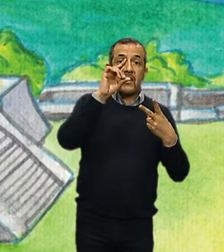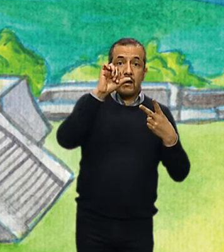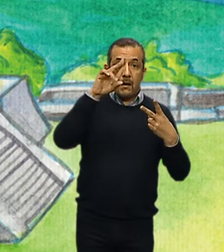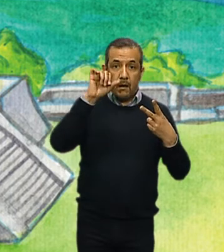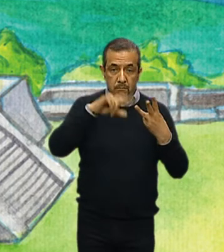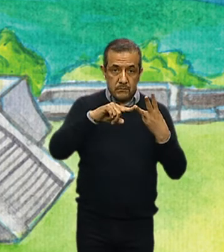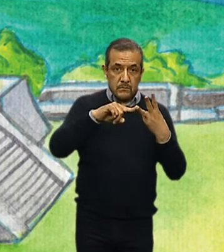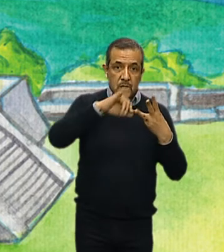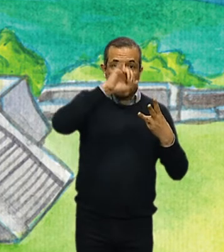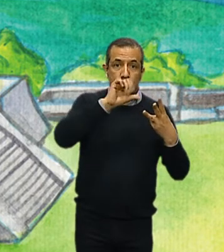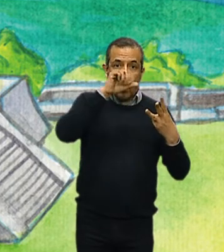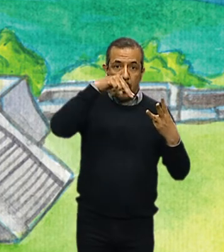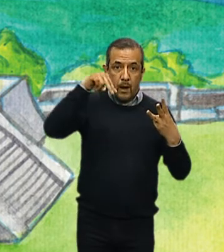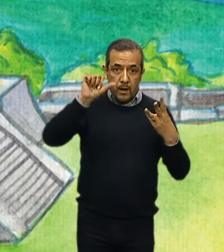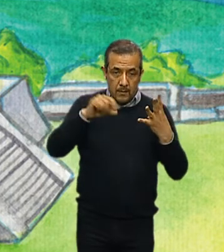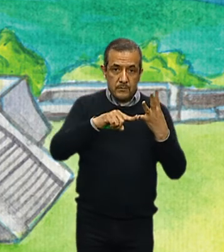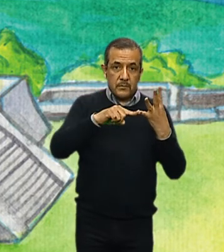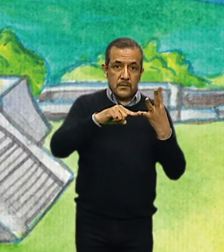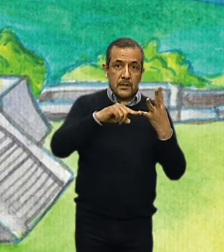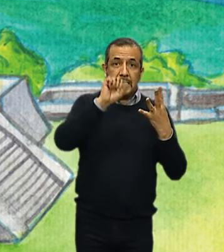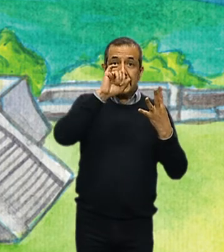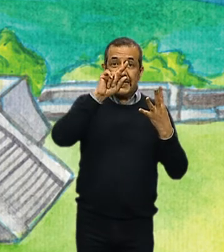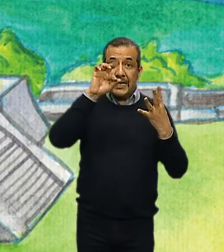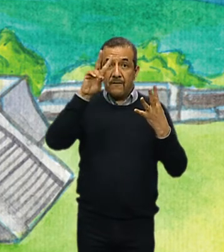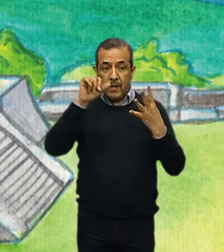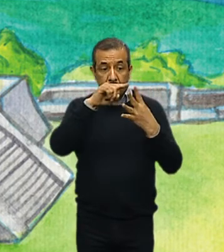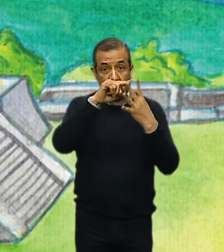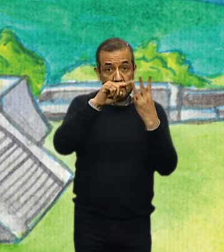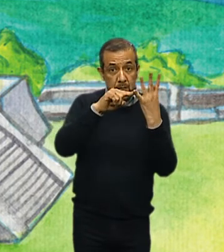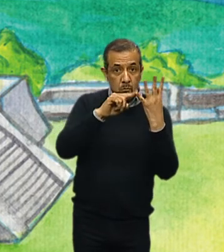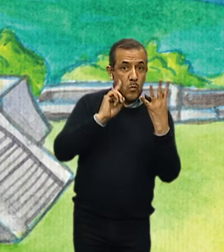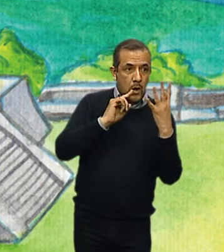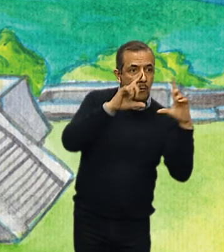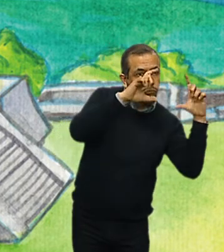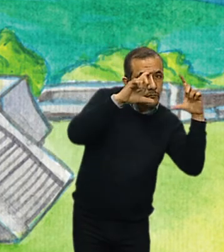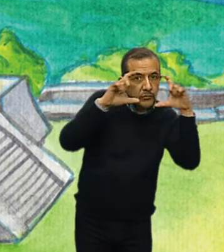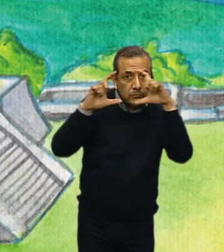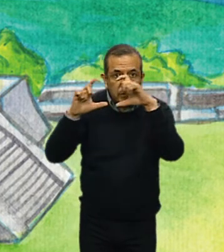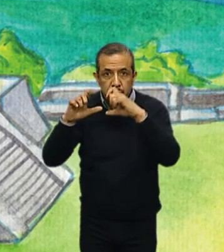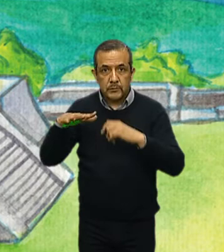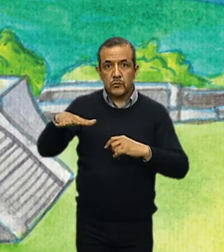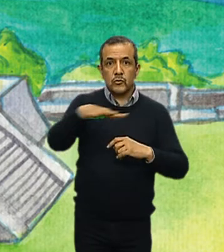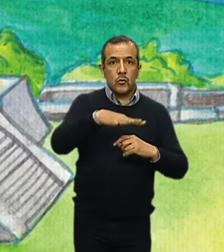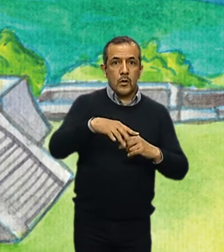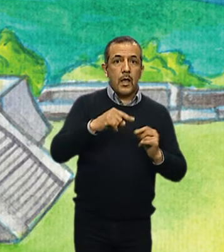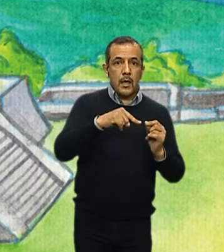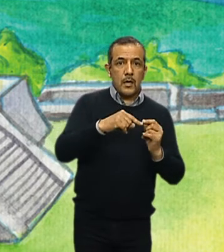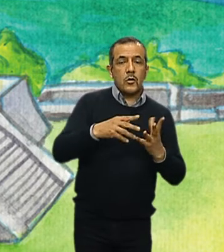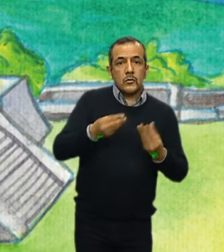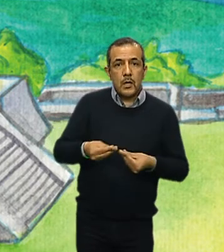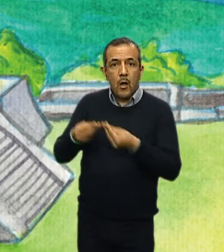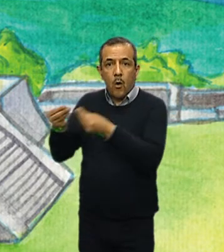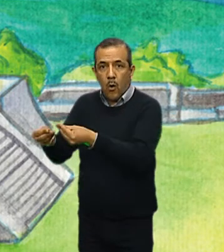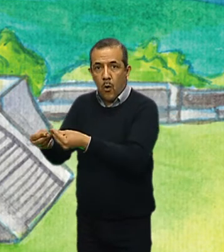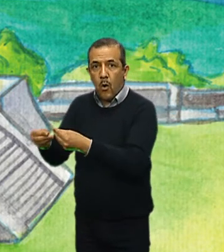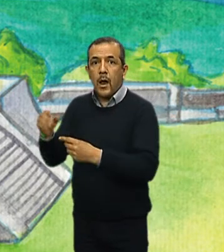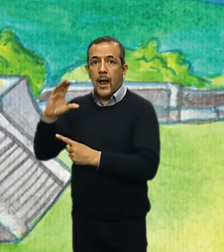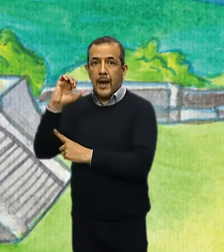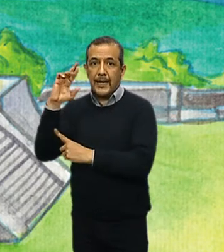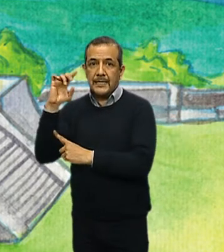Joana Moraita y de Silvia Arroyo, cuyo archivo fotográfico sirvió como referencia para las ilustraciones de Cristina Durán Luna,